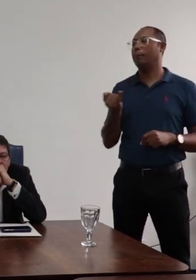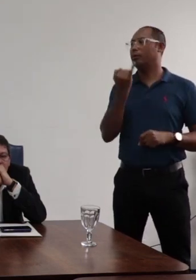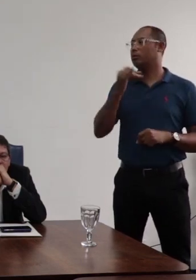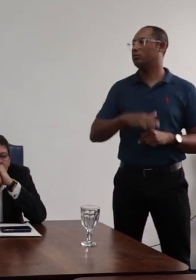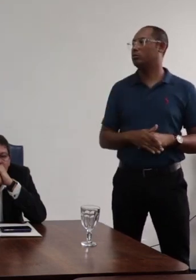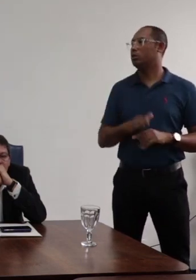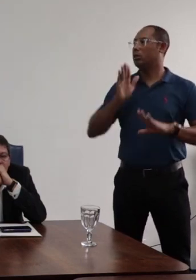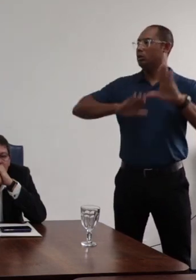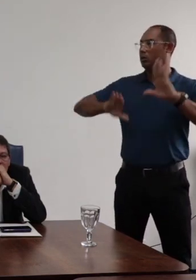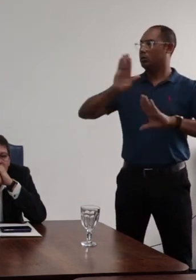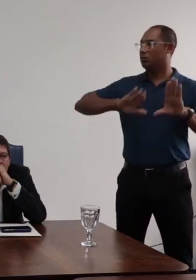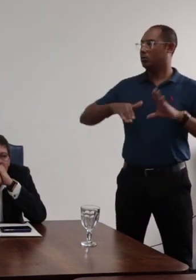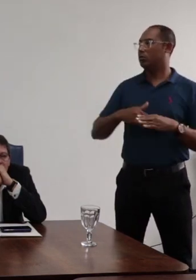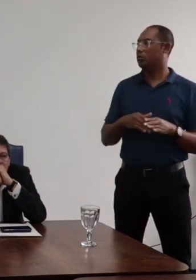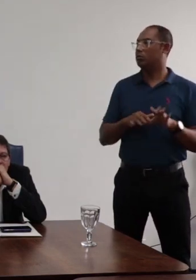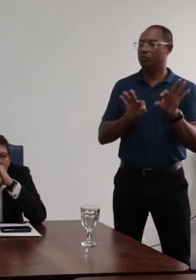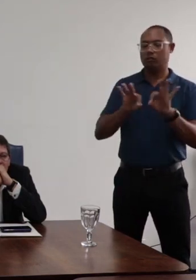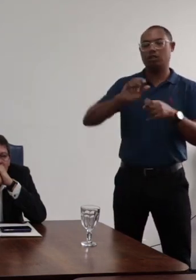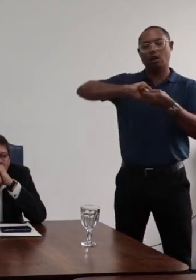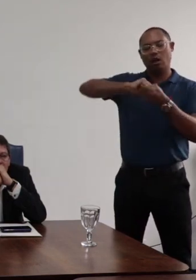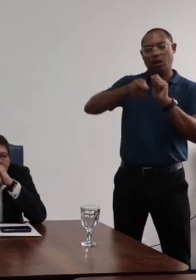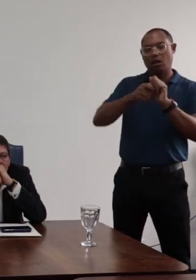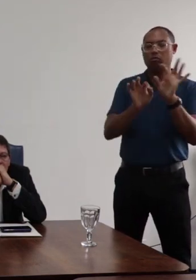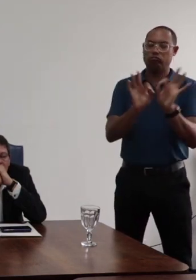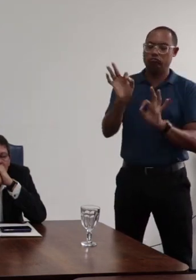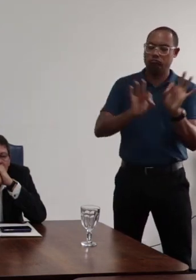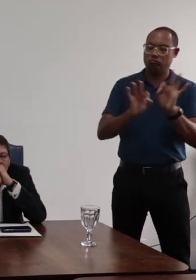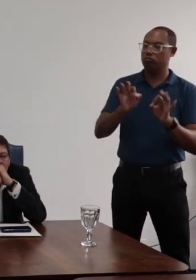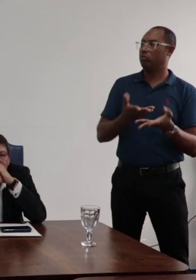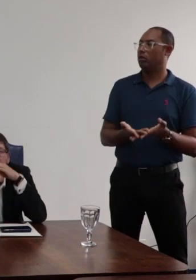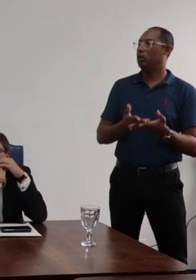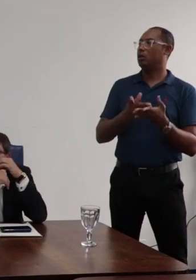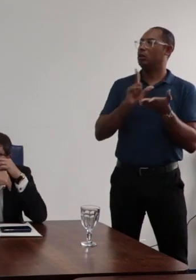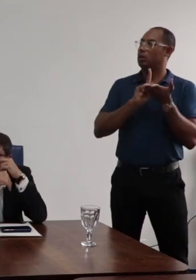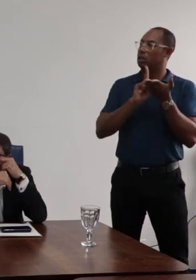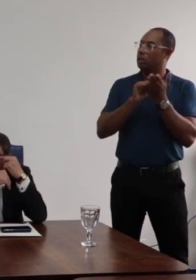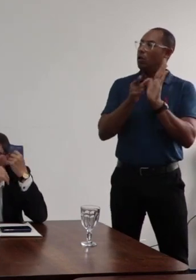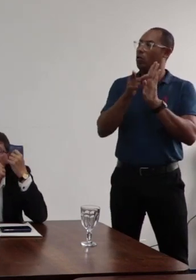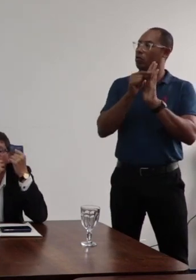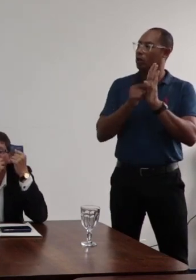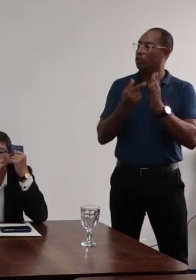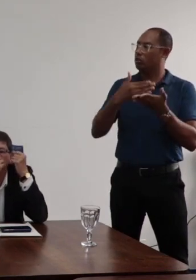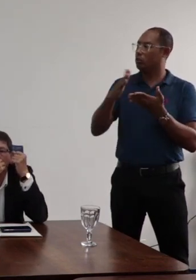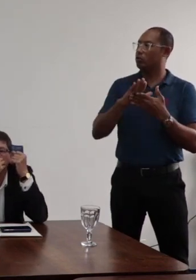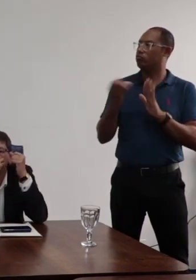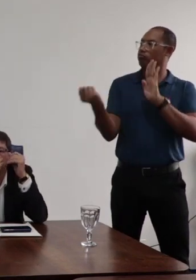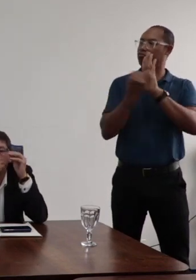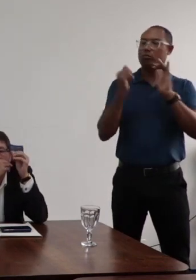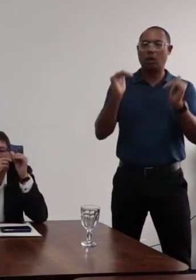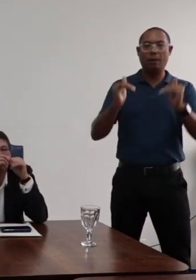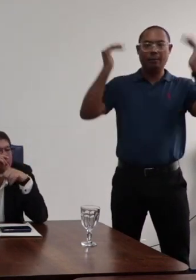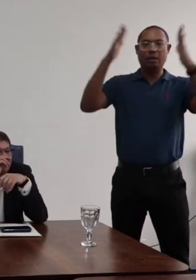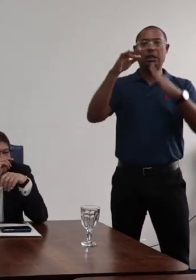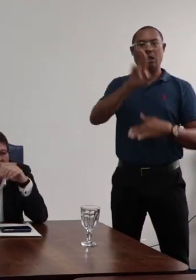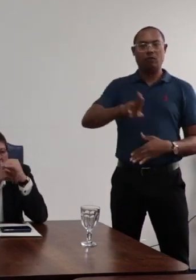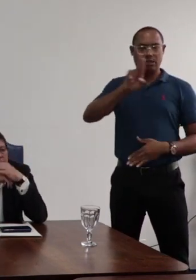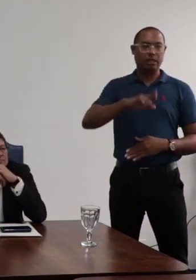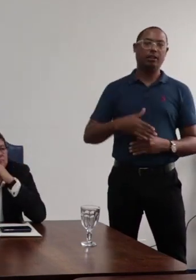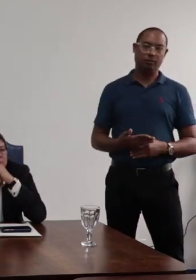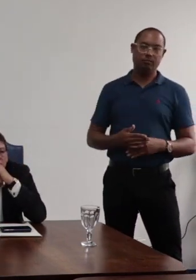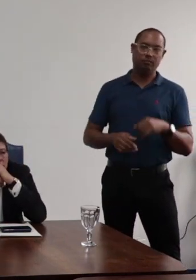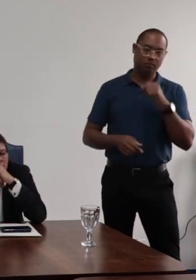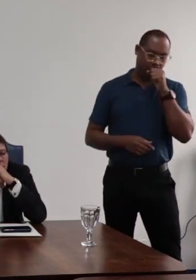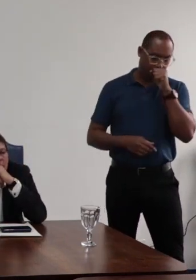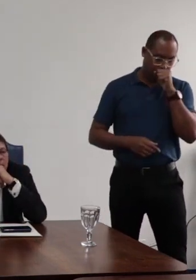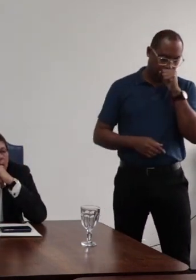em termos de precaução é fazer um ajuste nisso que tem um artigo que há uma congruência com marcos maiores da nossa universidade.